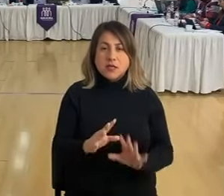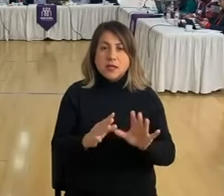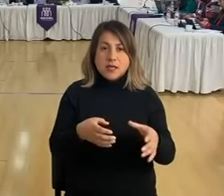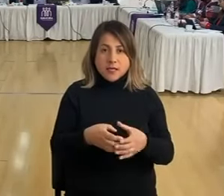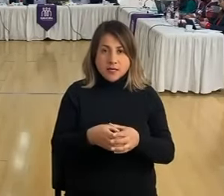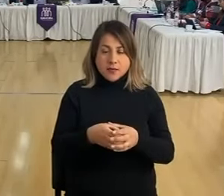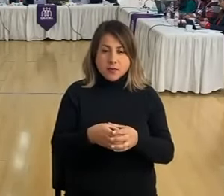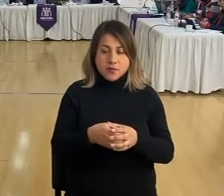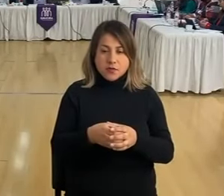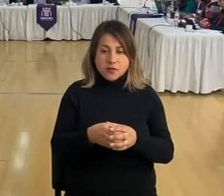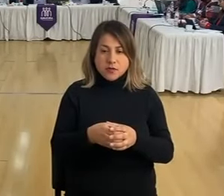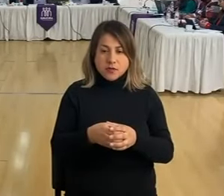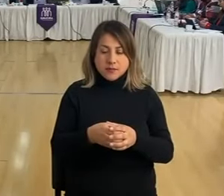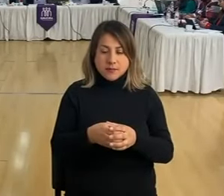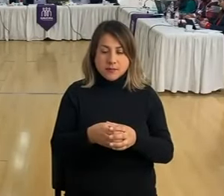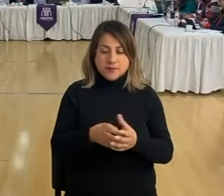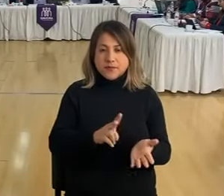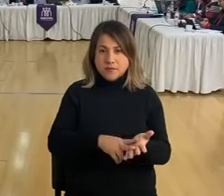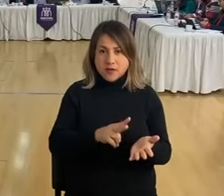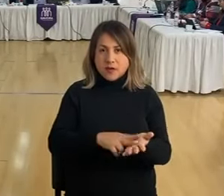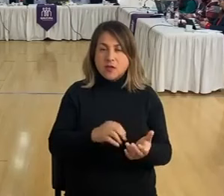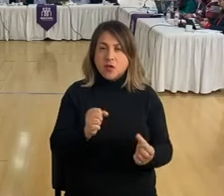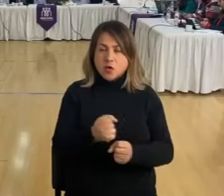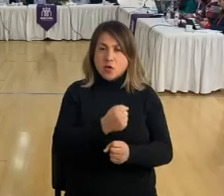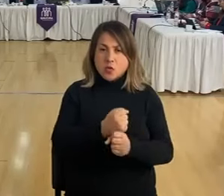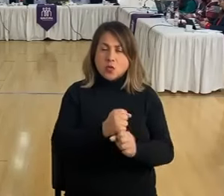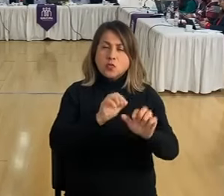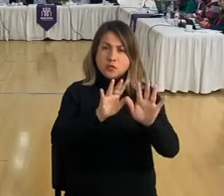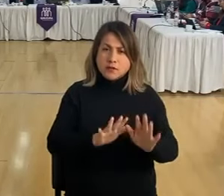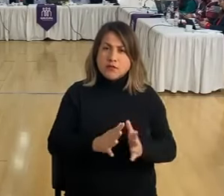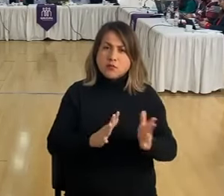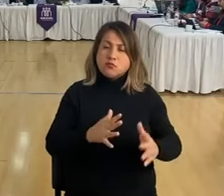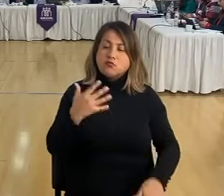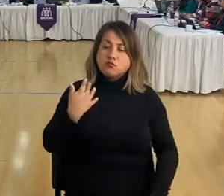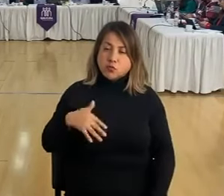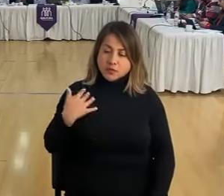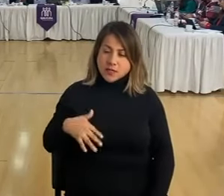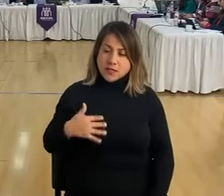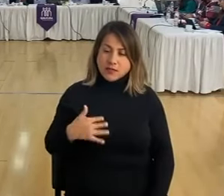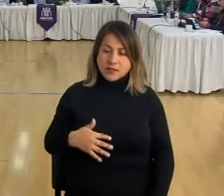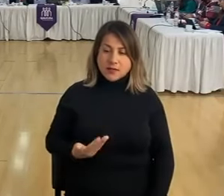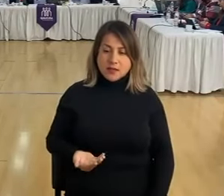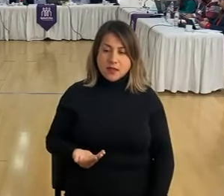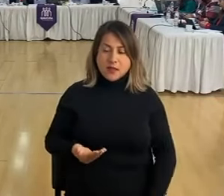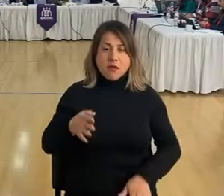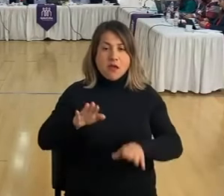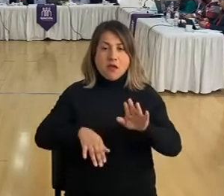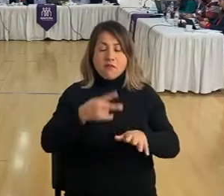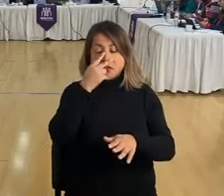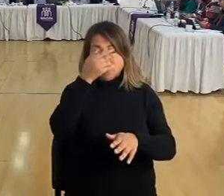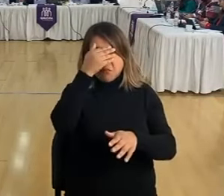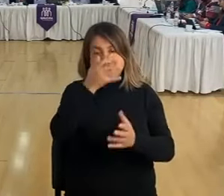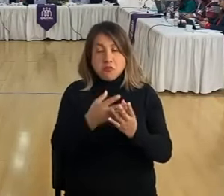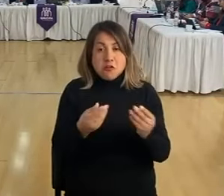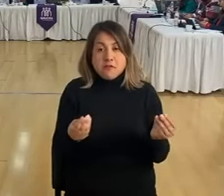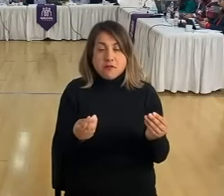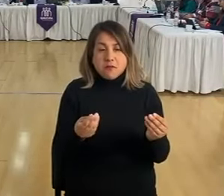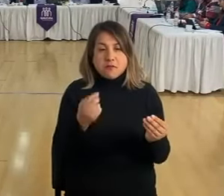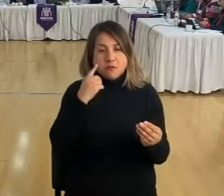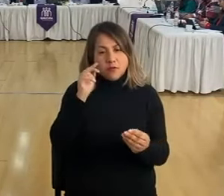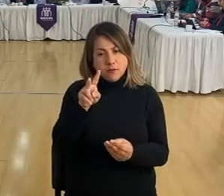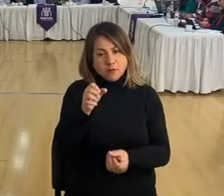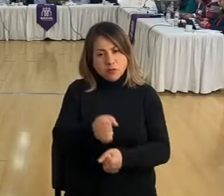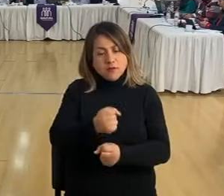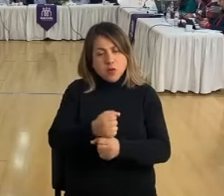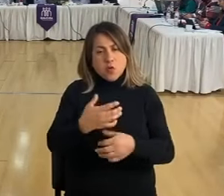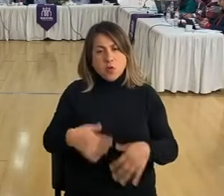equipos, y de verdad una labor súper importante, que a veces pasa desapercibida, pero es una labor al